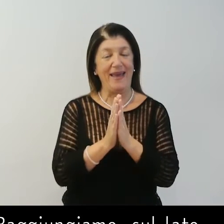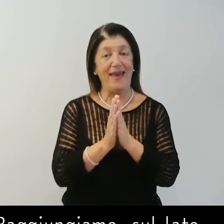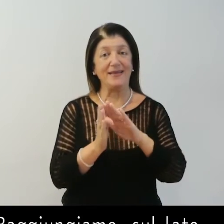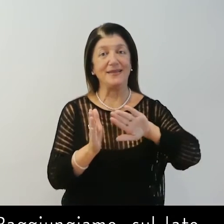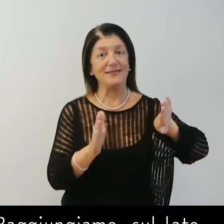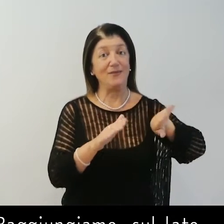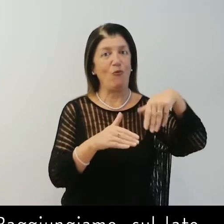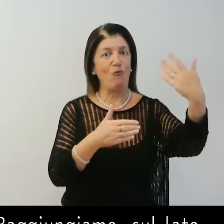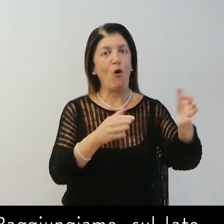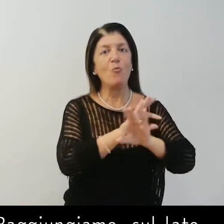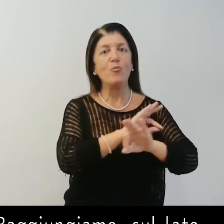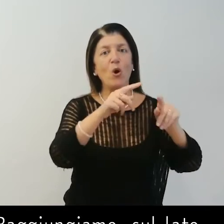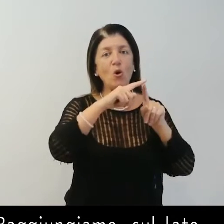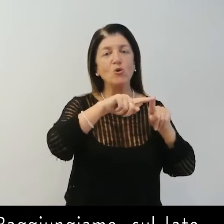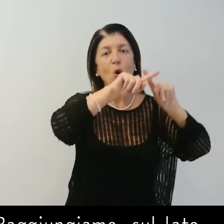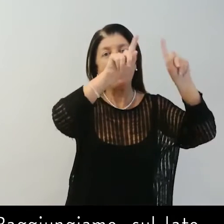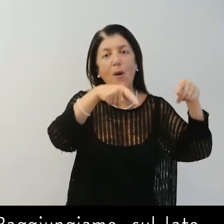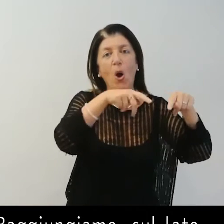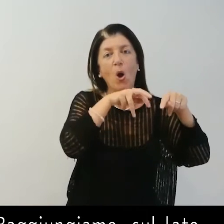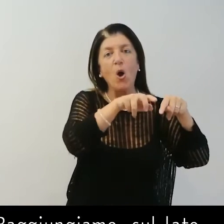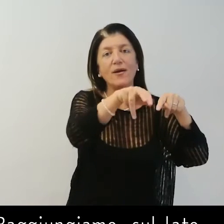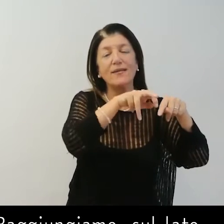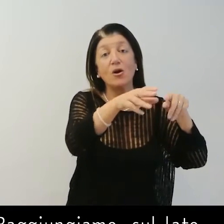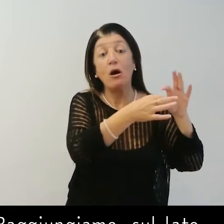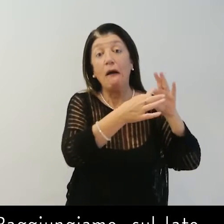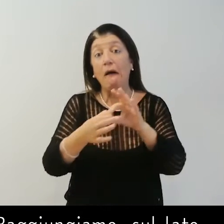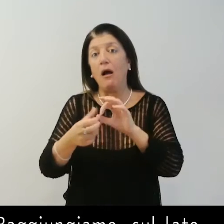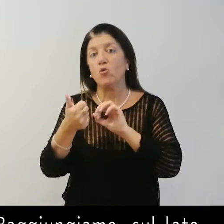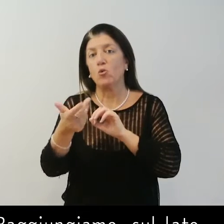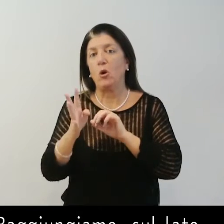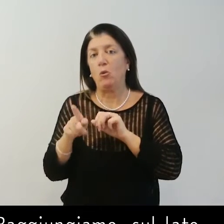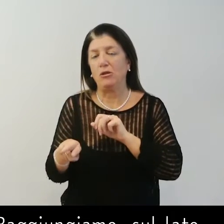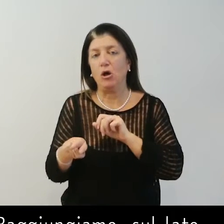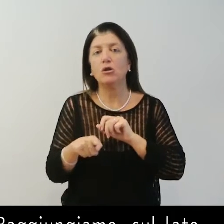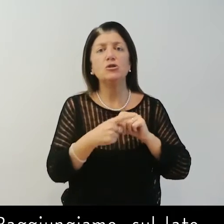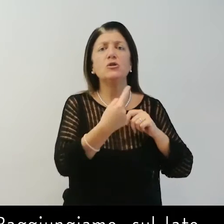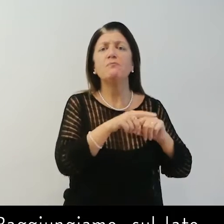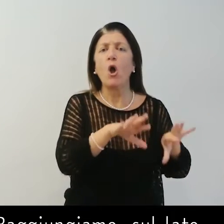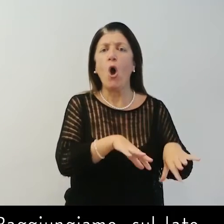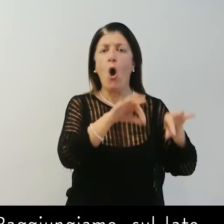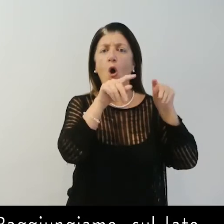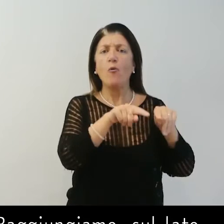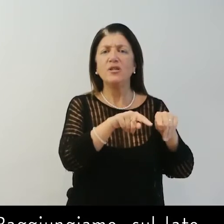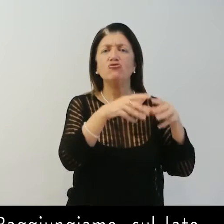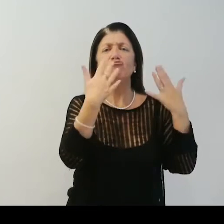raggiungiamo sul lato sinistro della chiesa il portico numero 14 per